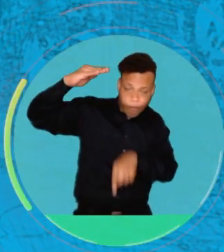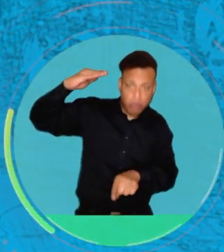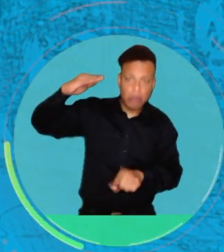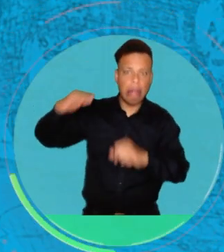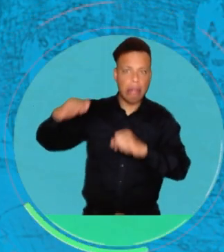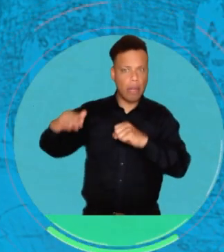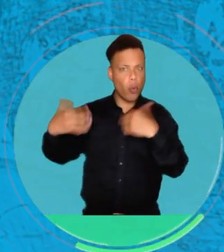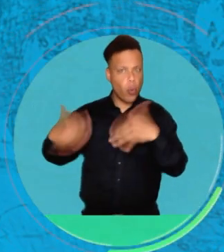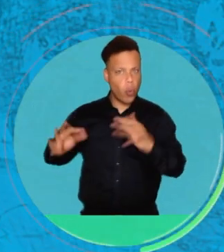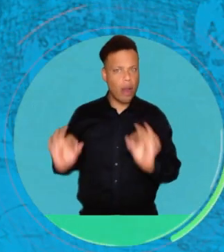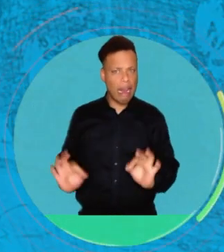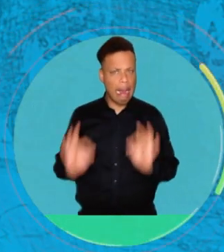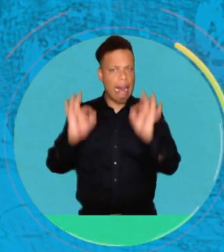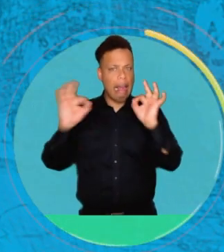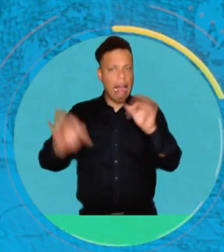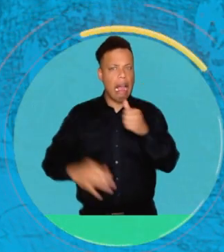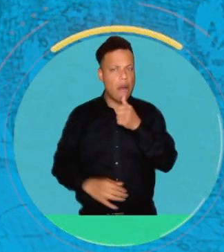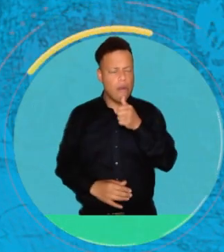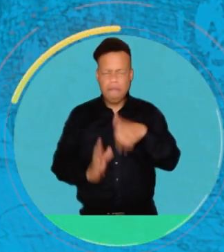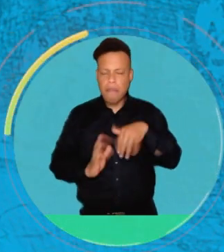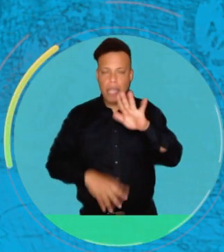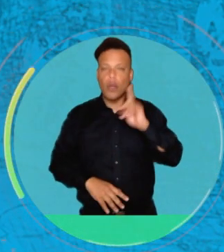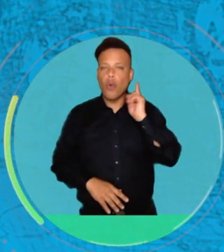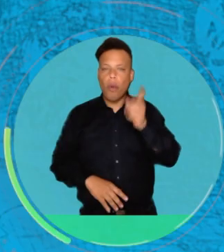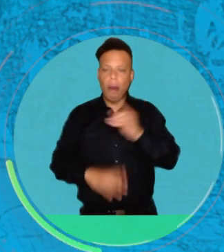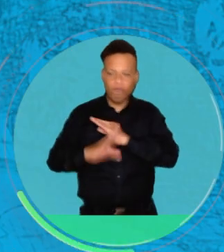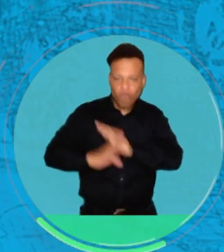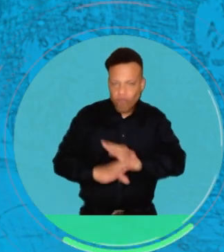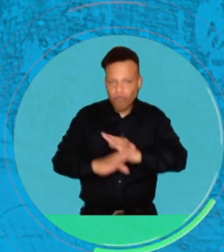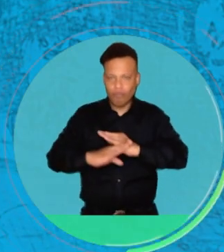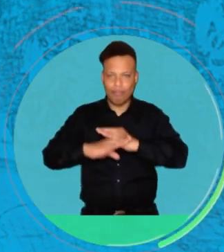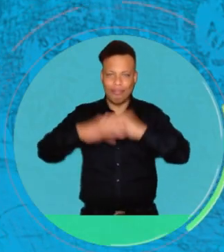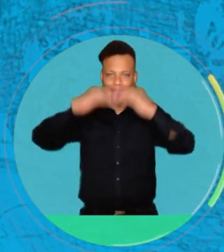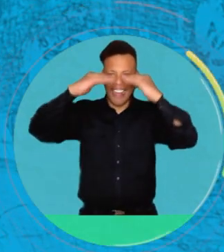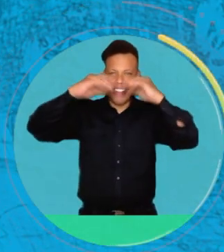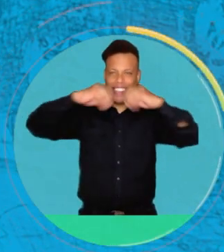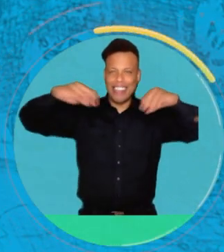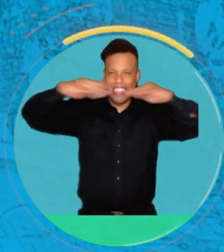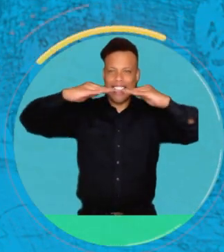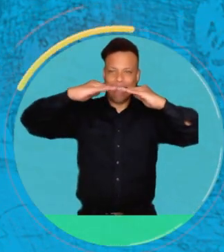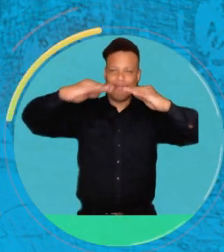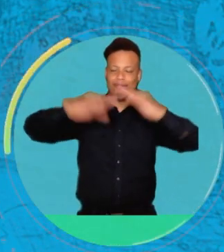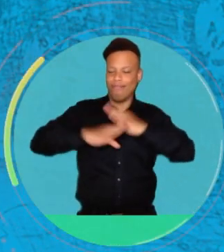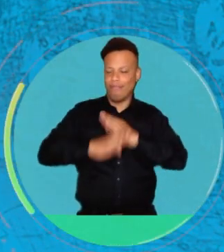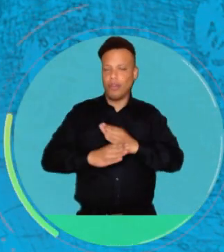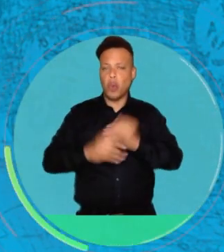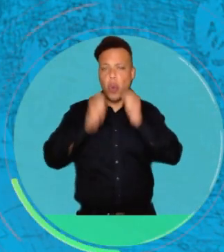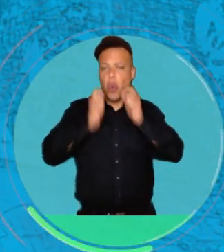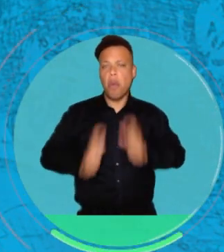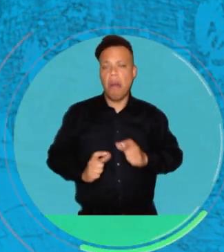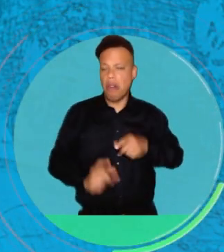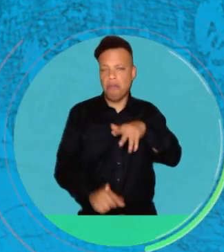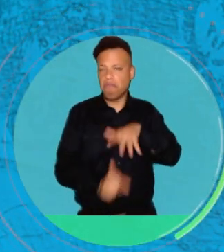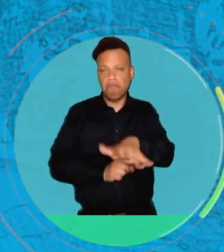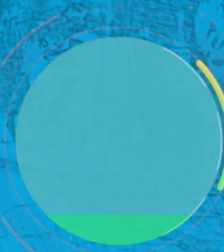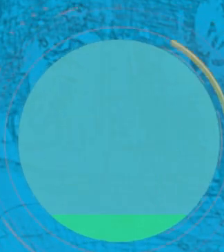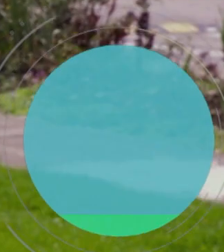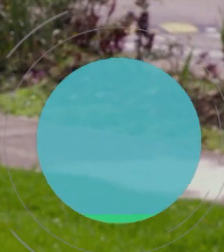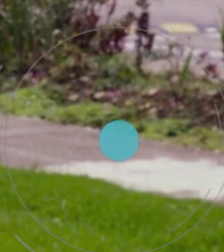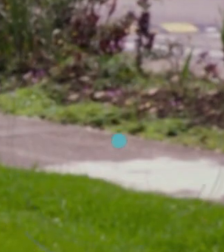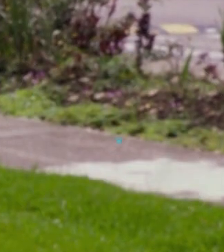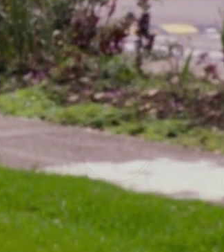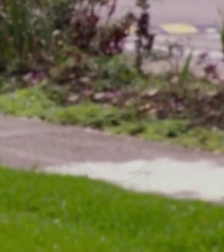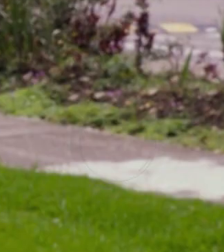subterránea tiene una mejor calidad de agua porque está menos expuesta como a muchas actividades humanas.